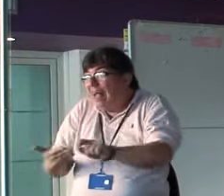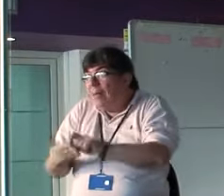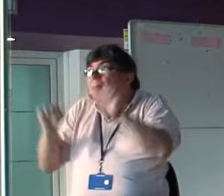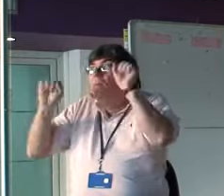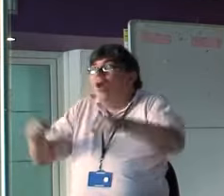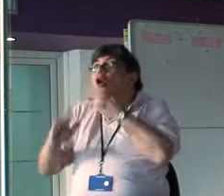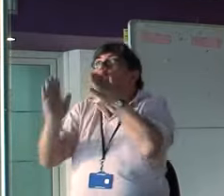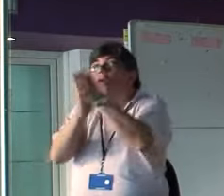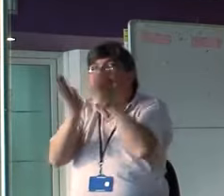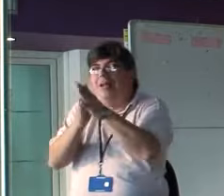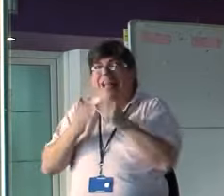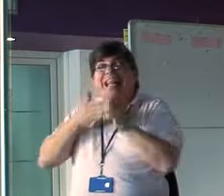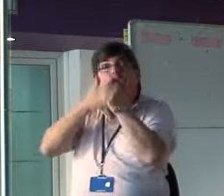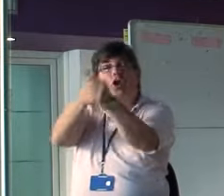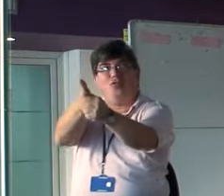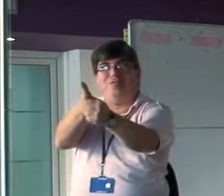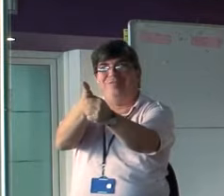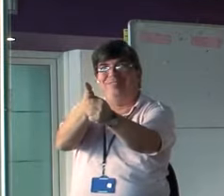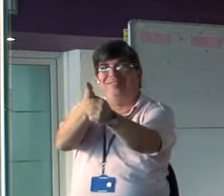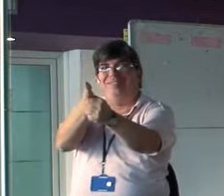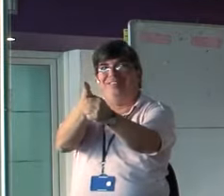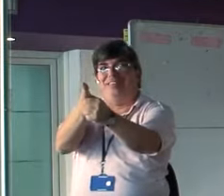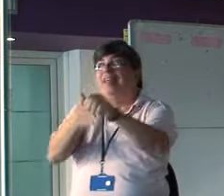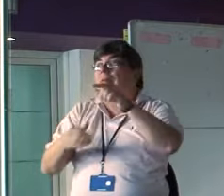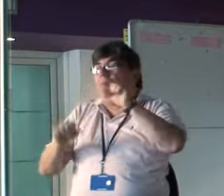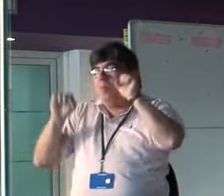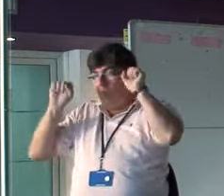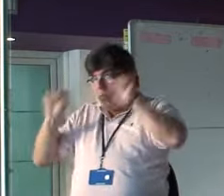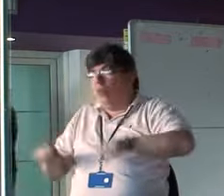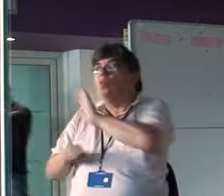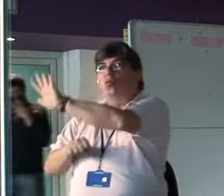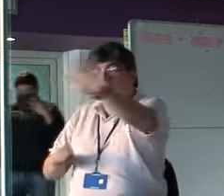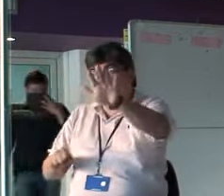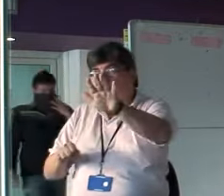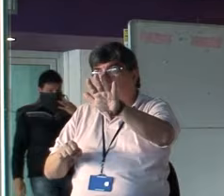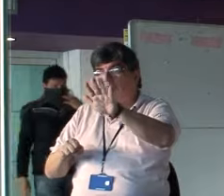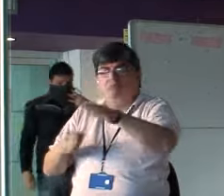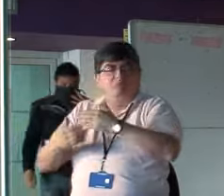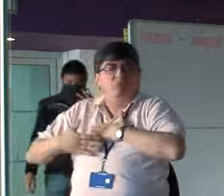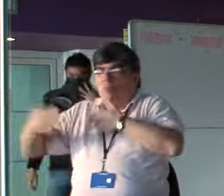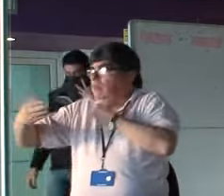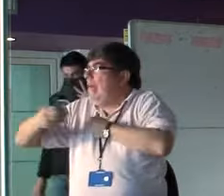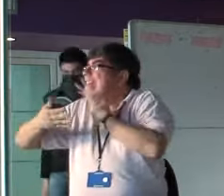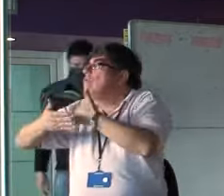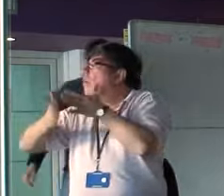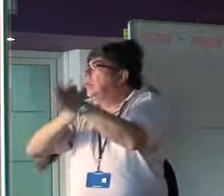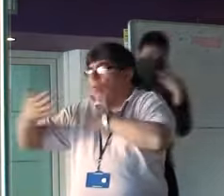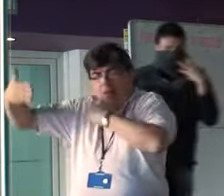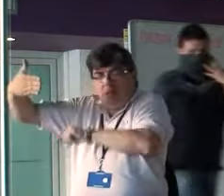contar el guión. En el que pueden ustedes poner tanta información como quieran. Pueden escribir